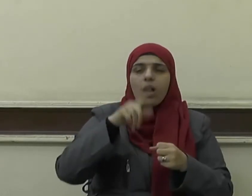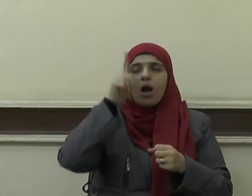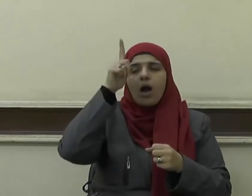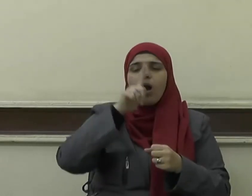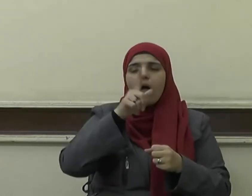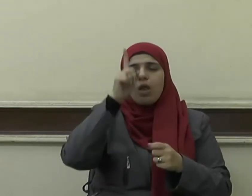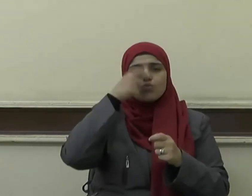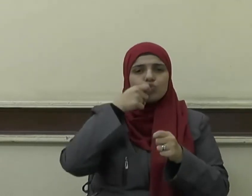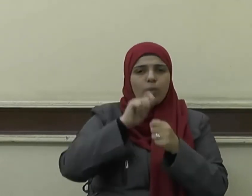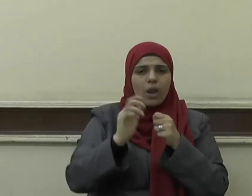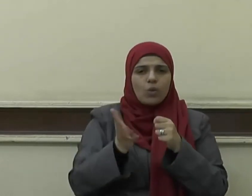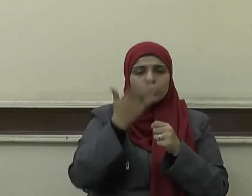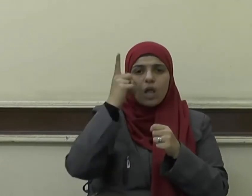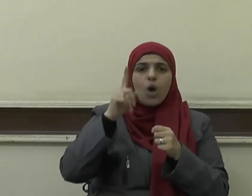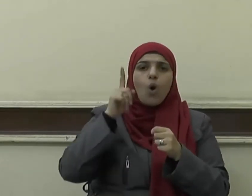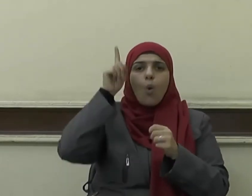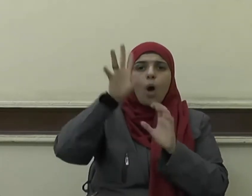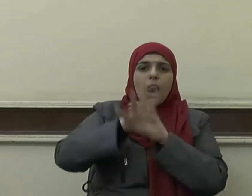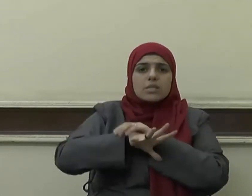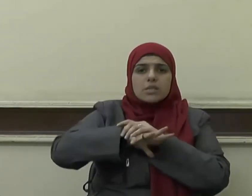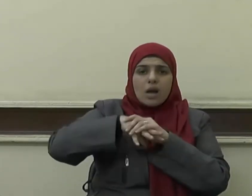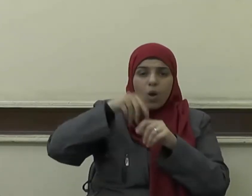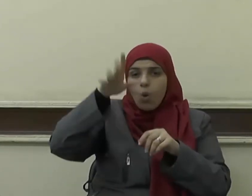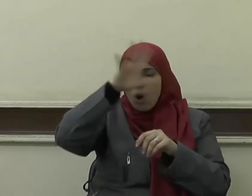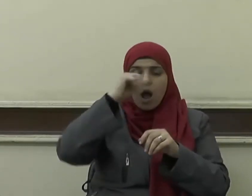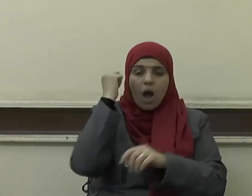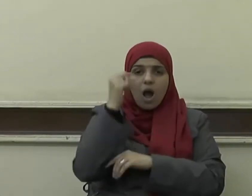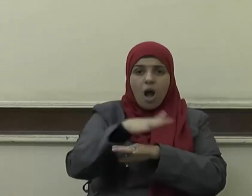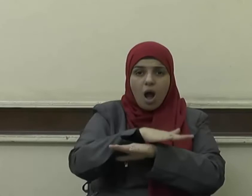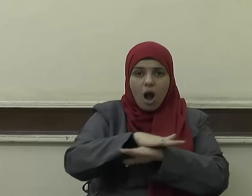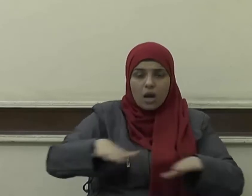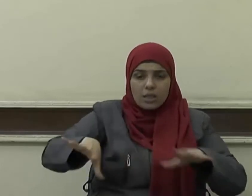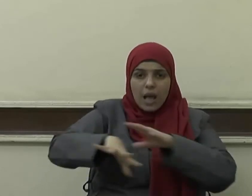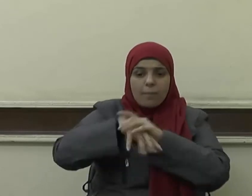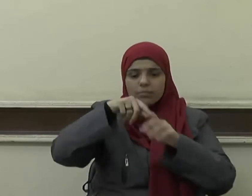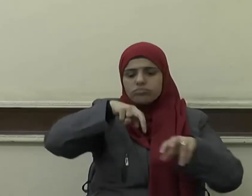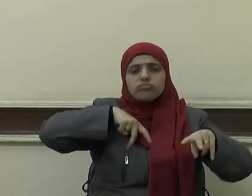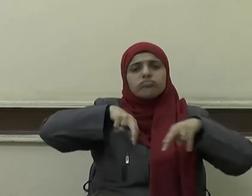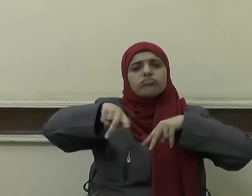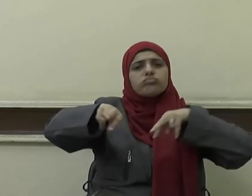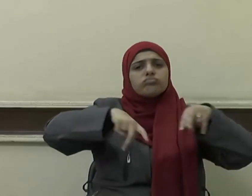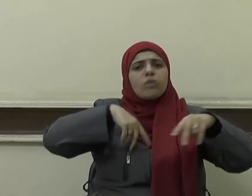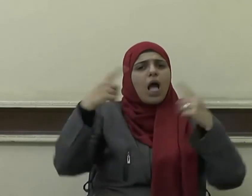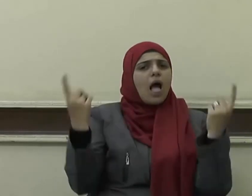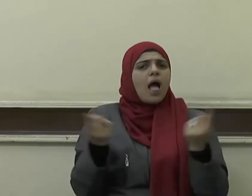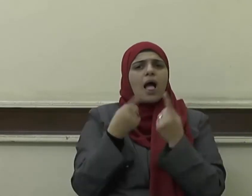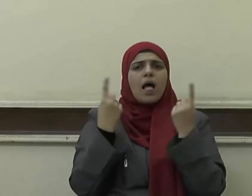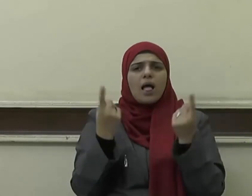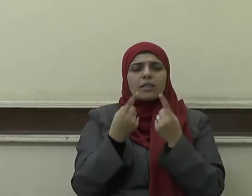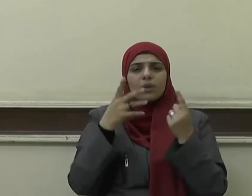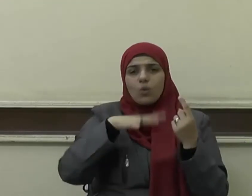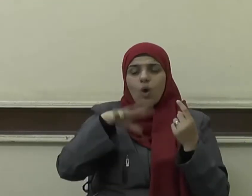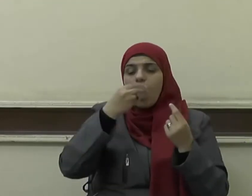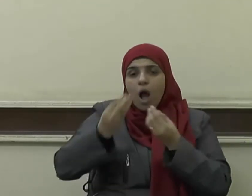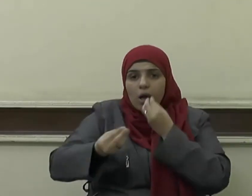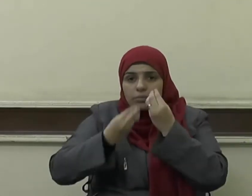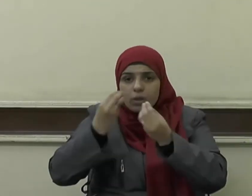فامشوا في مناكبها وكلوا من رزقه وإليه النشور ويقول سبحانه فإذا